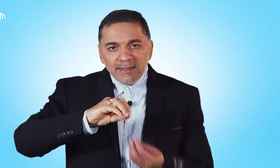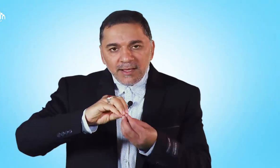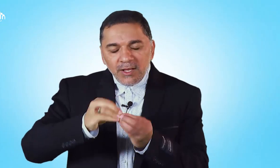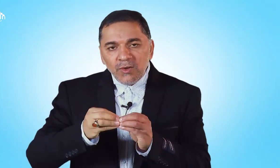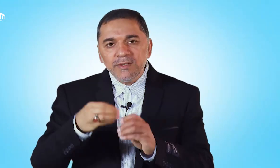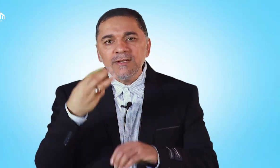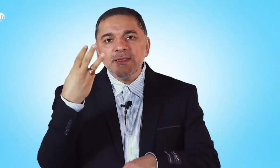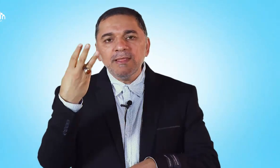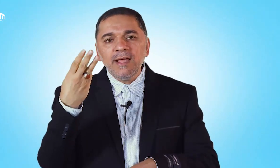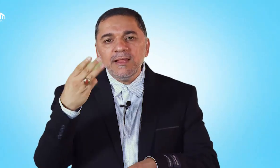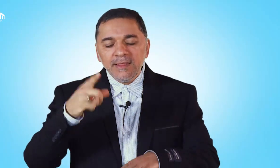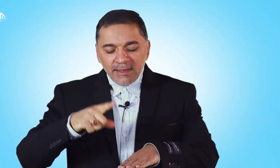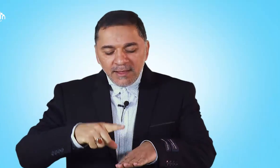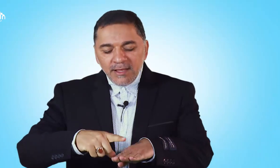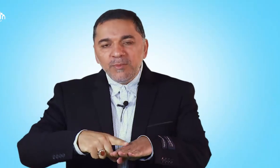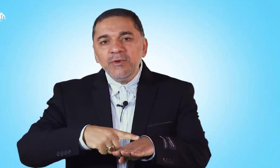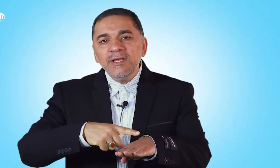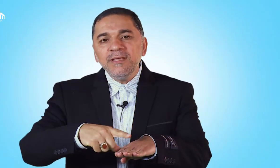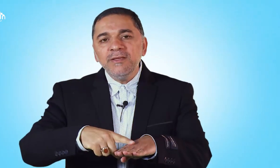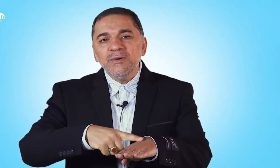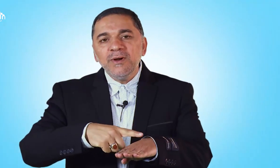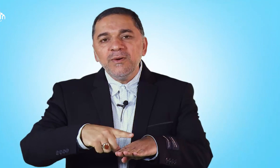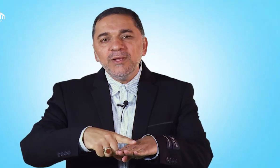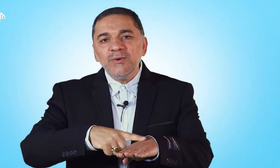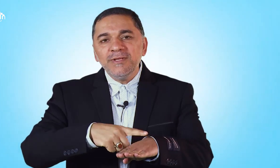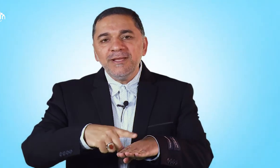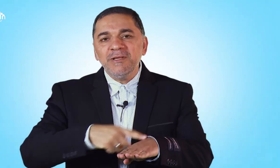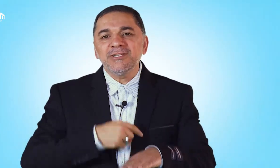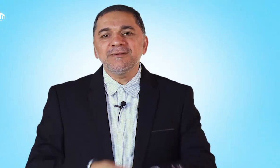البني وهو لون البشرة